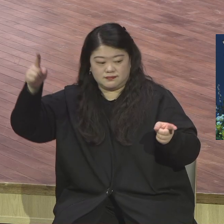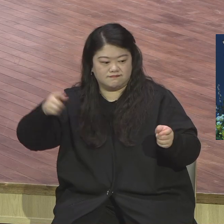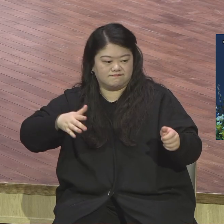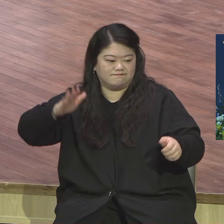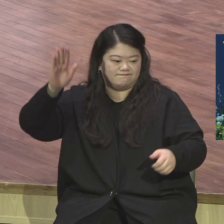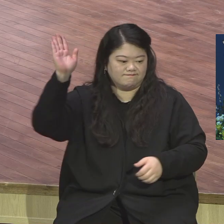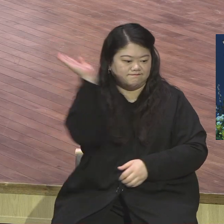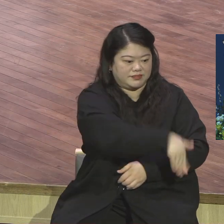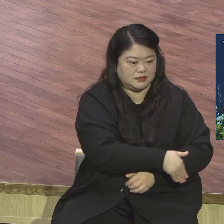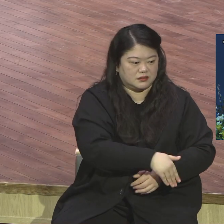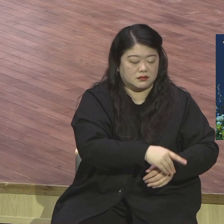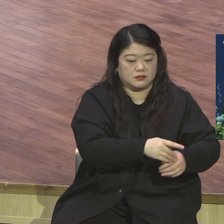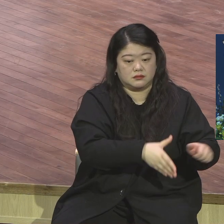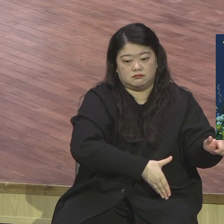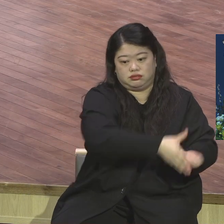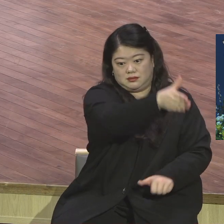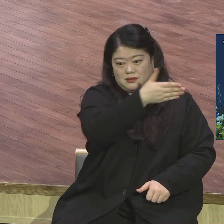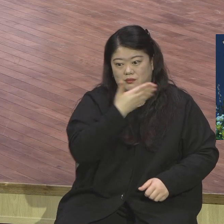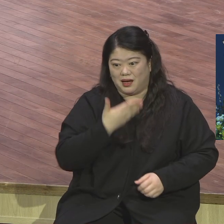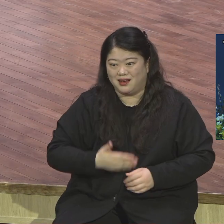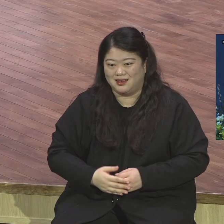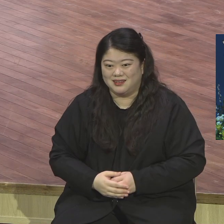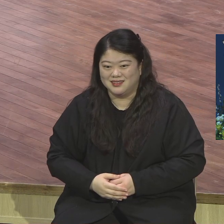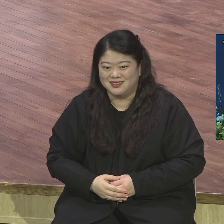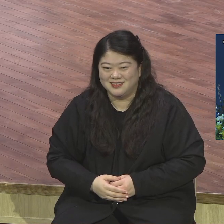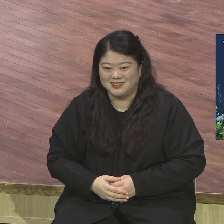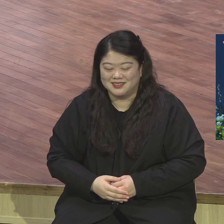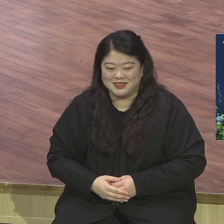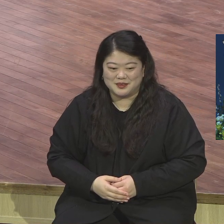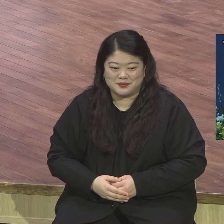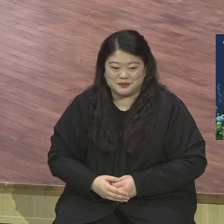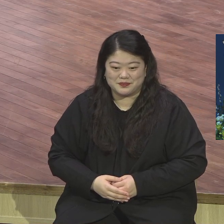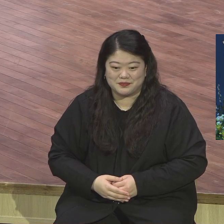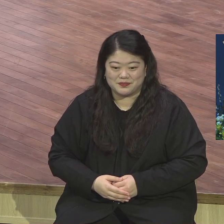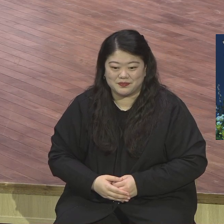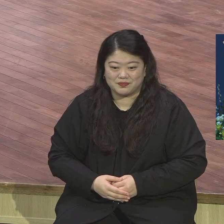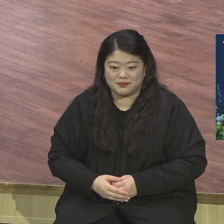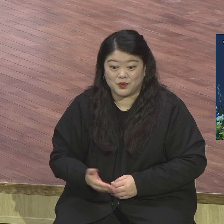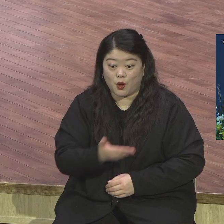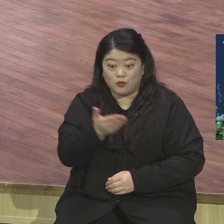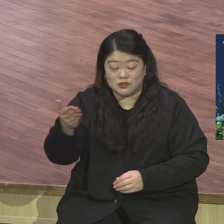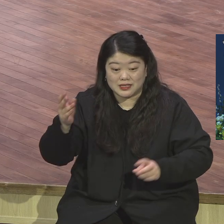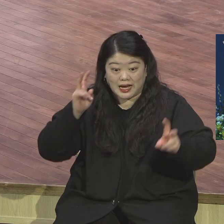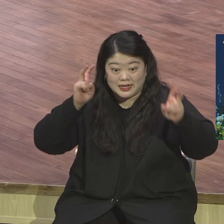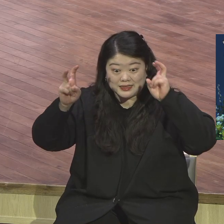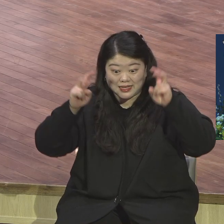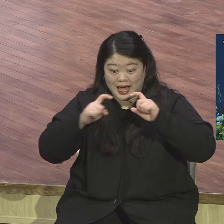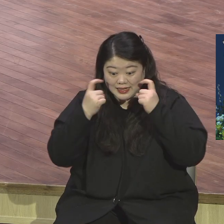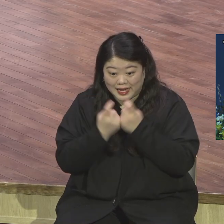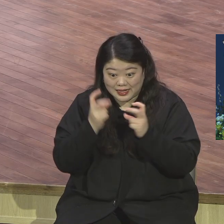사업 사업 사업 사람들 다 하나님 막아주면 다 형통 되는 거 아닙니까